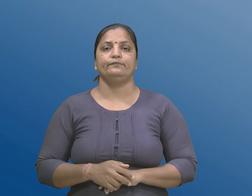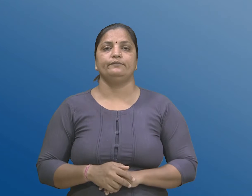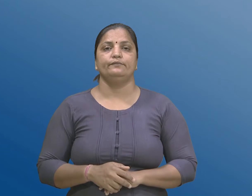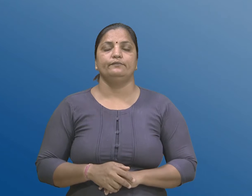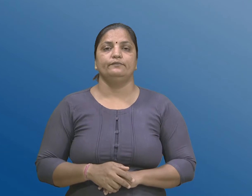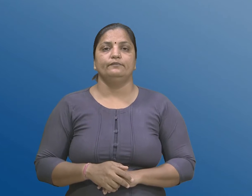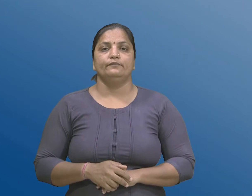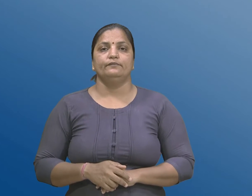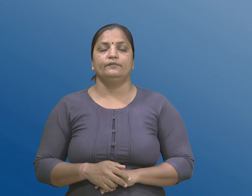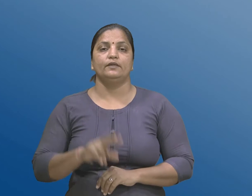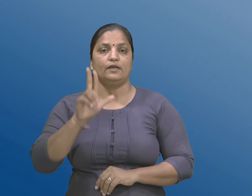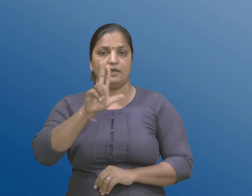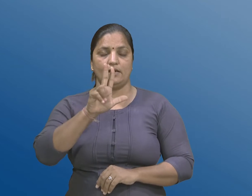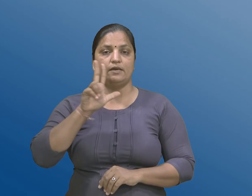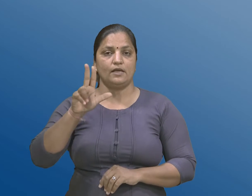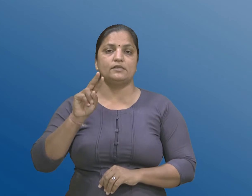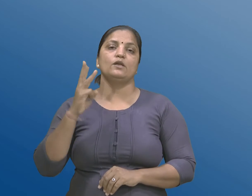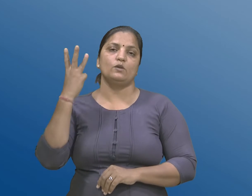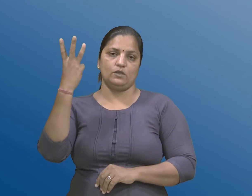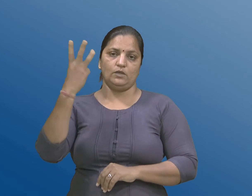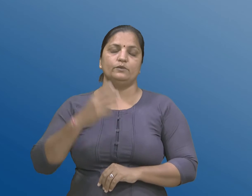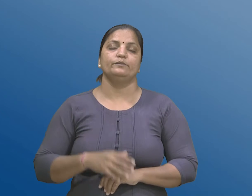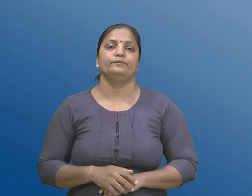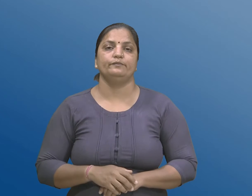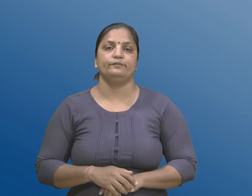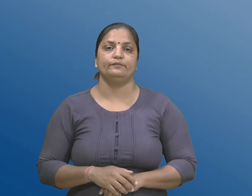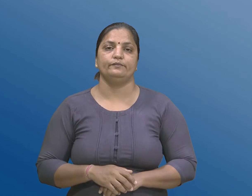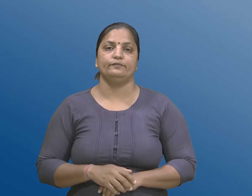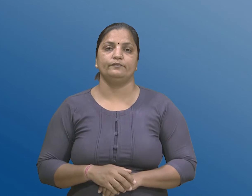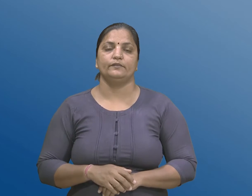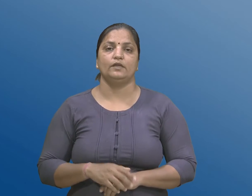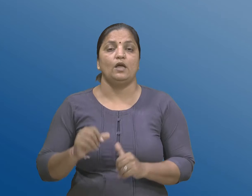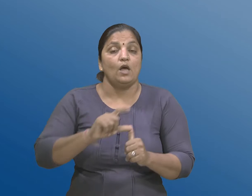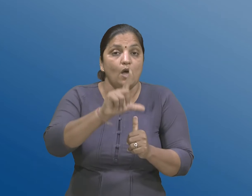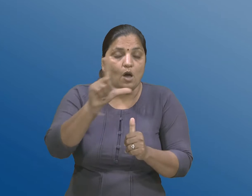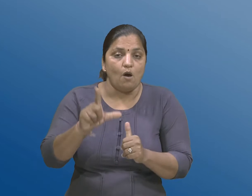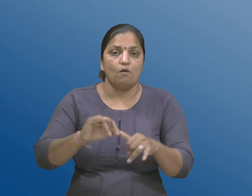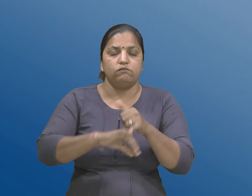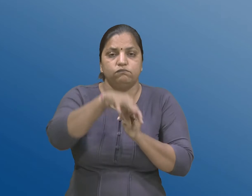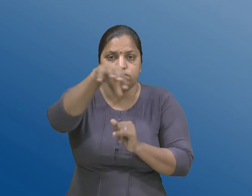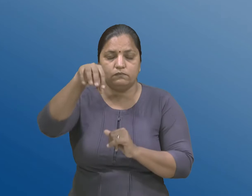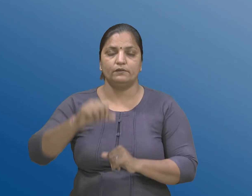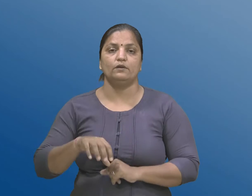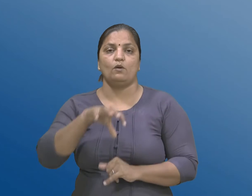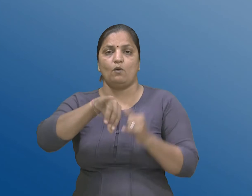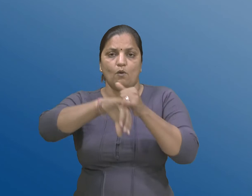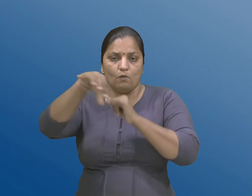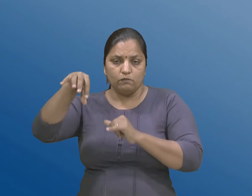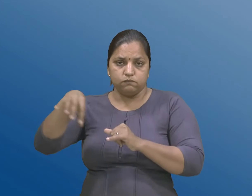अठ्याशिनु त्रीजु दरेक राज्य सरकार राज्य निधी